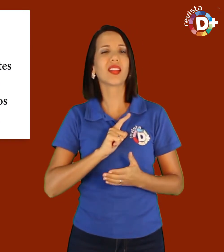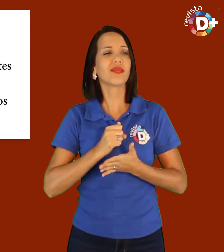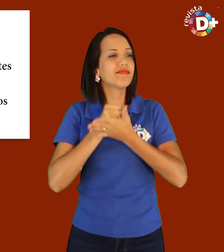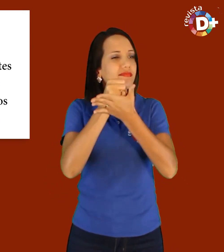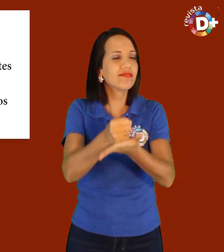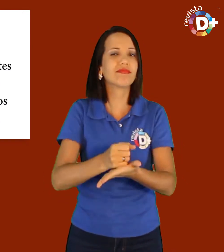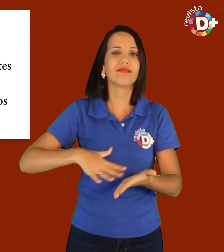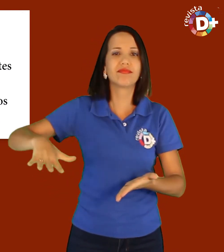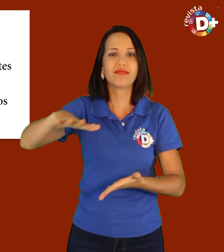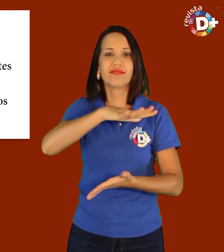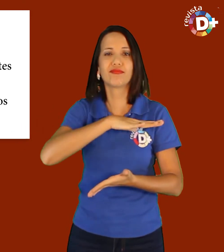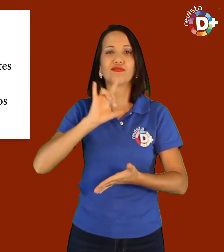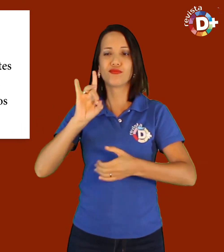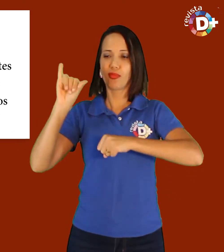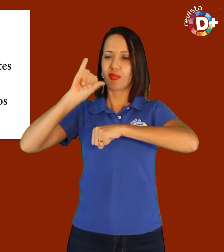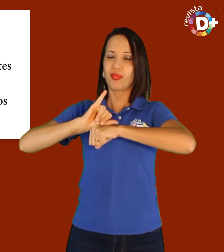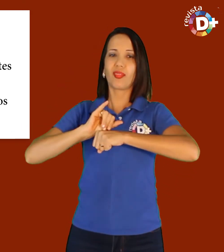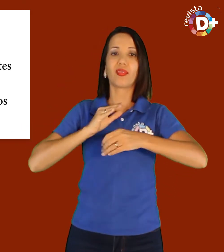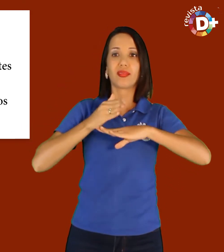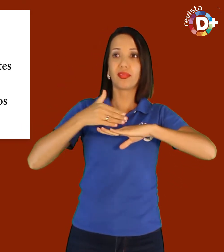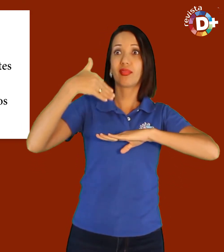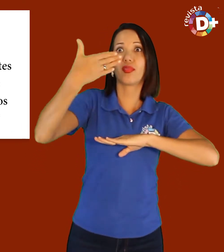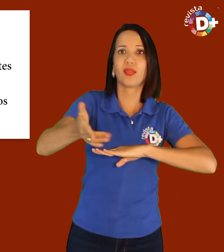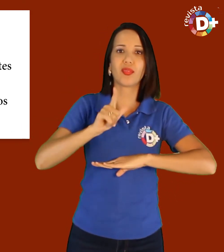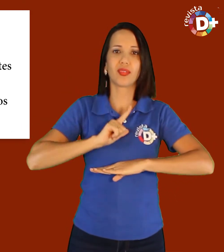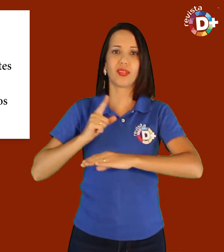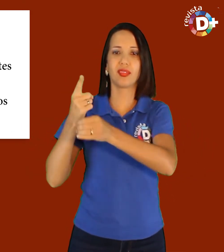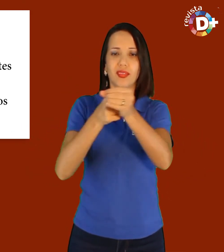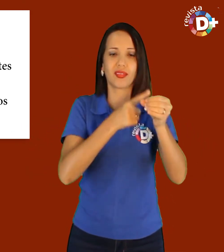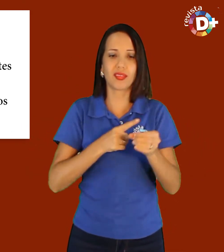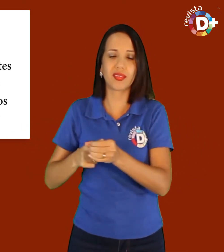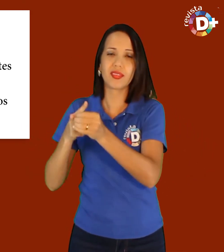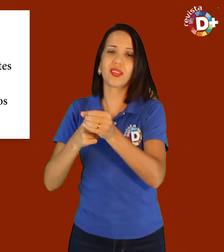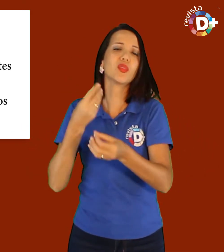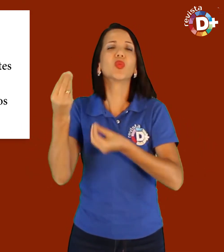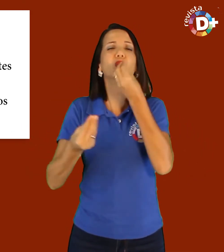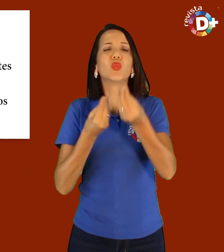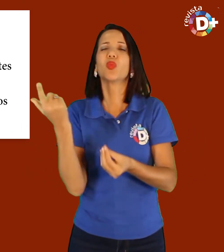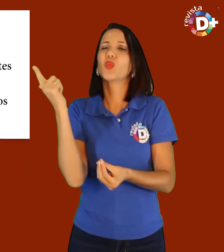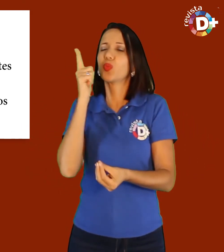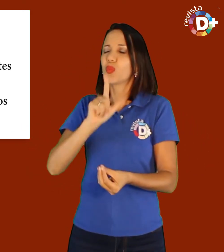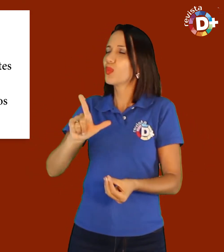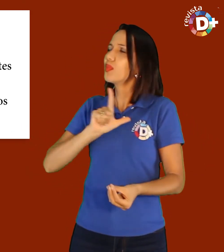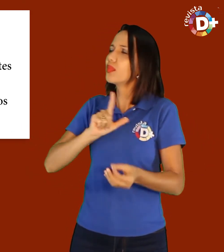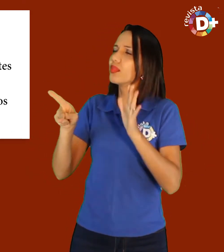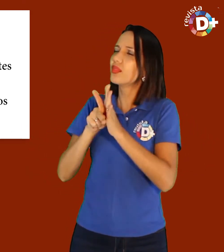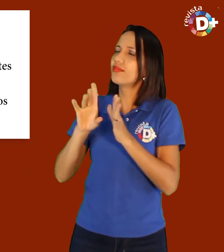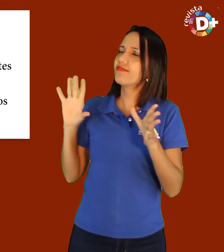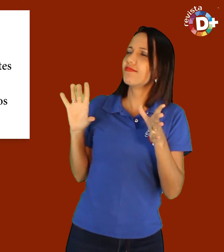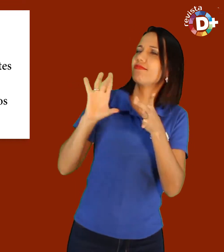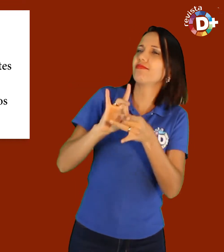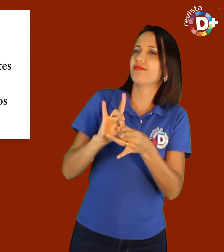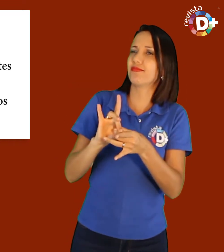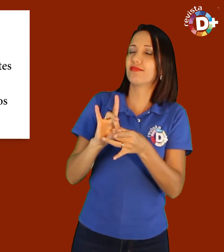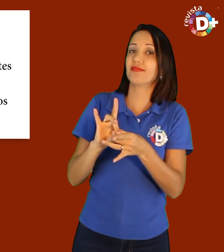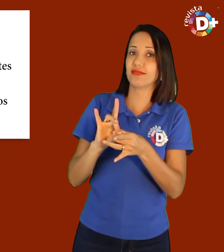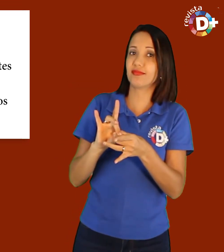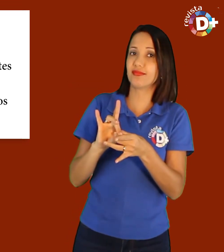Levar soluções além dos limites da capital é um desafio. Como pretende estreitar os laços com os demais